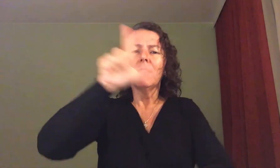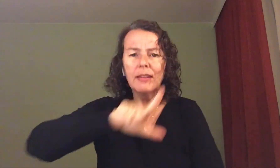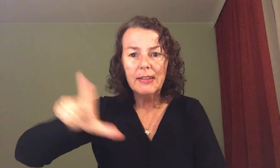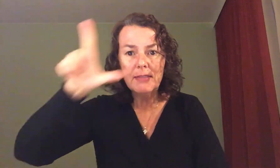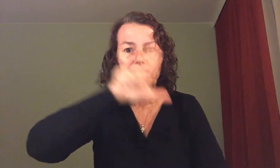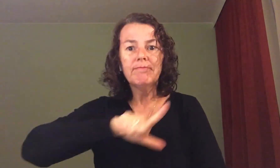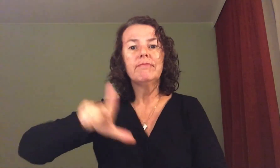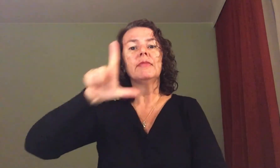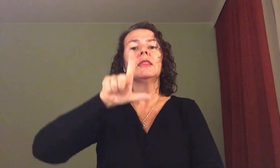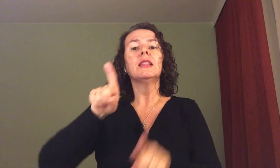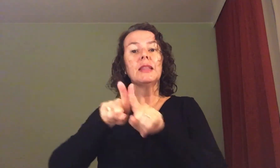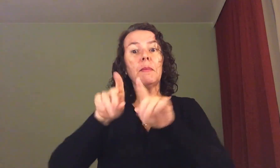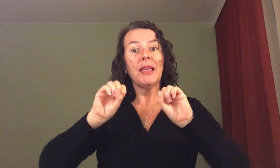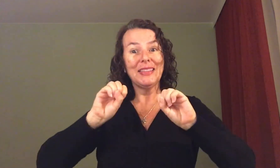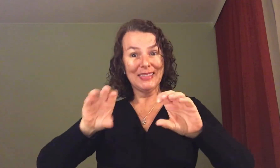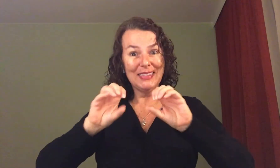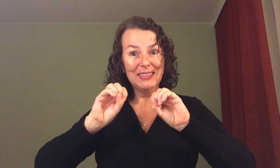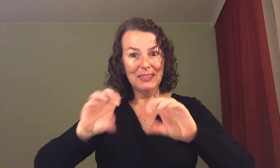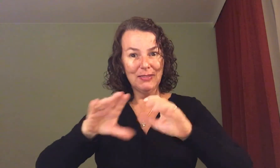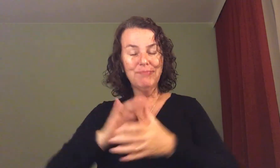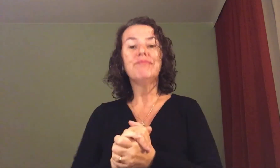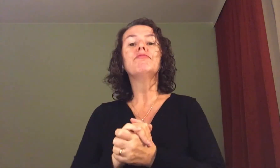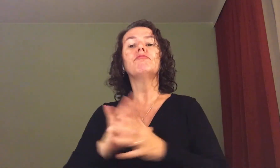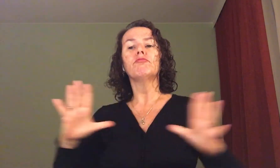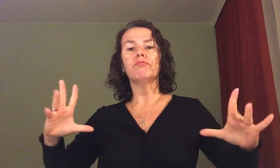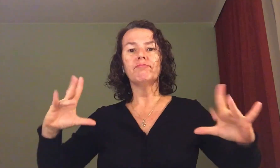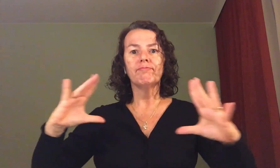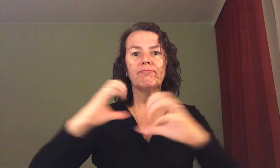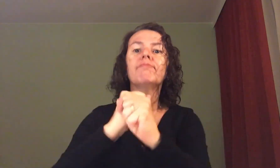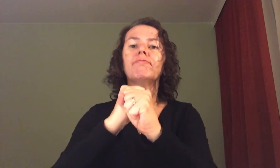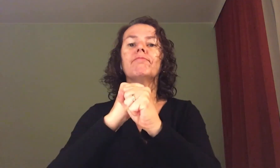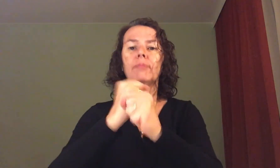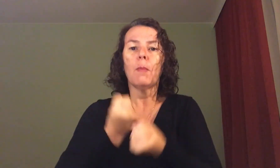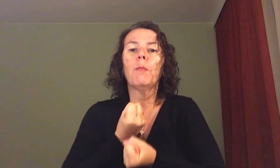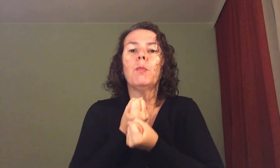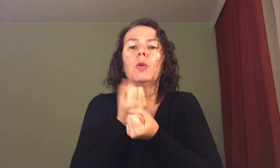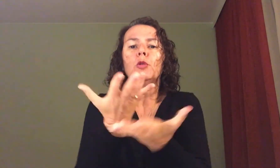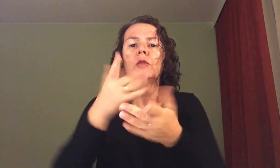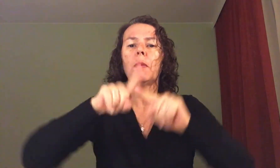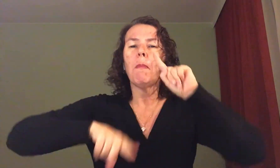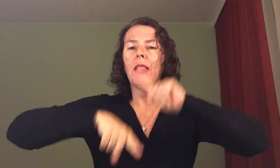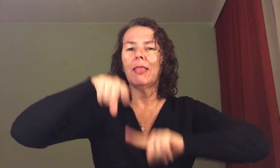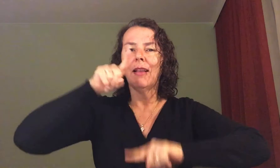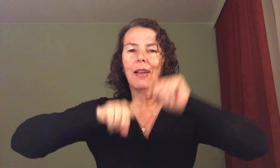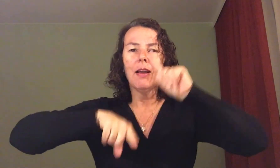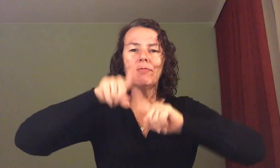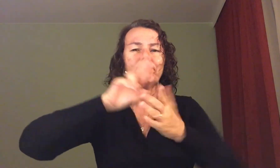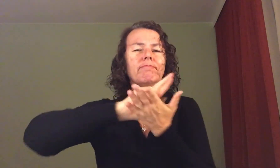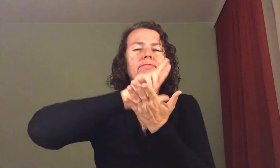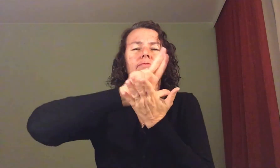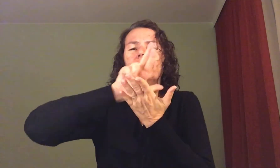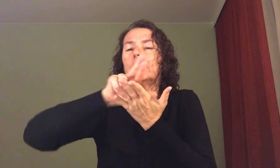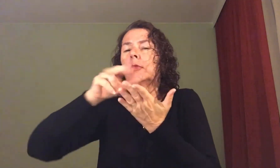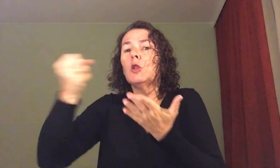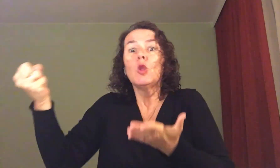linguística, literatura e ensino convergiram para a produção de recursos materiais